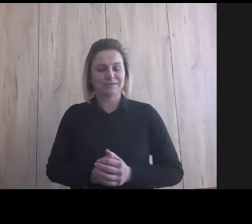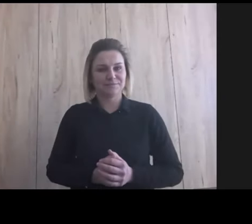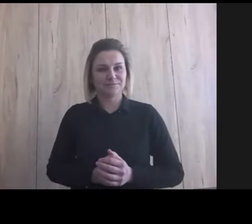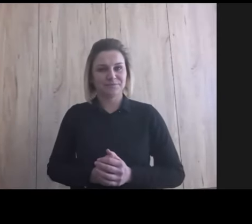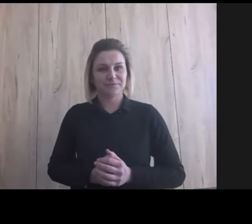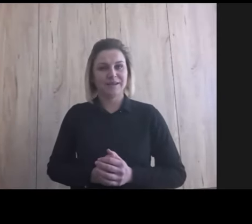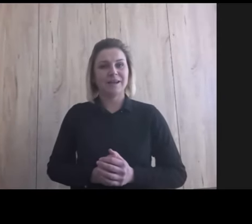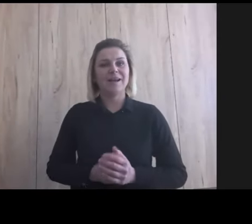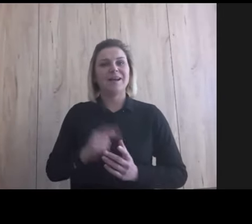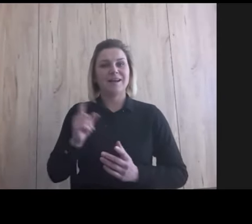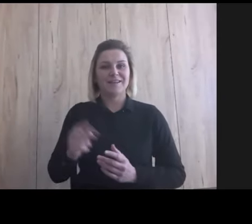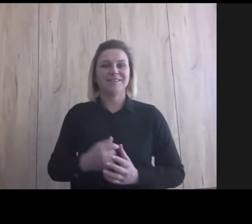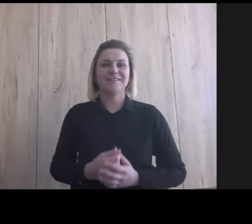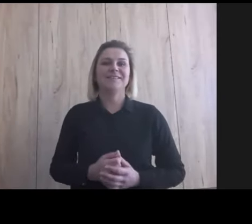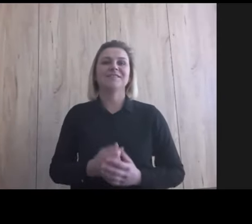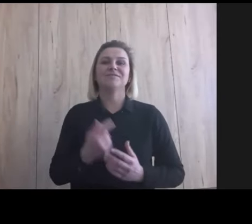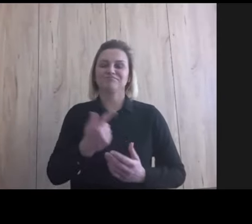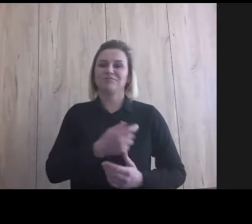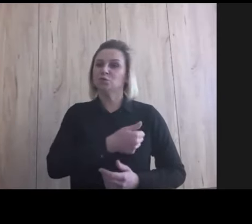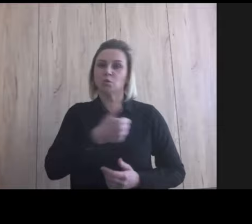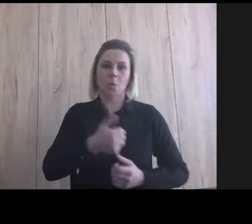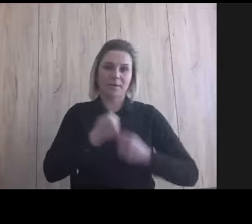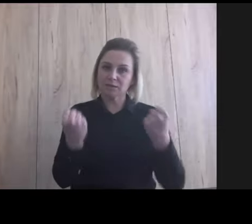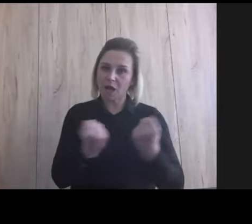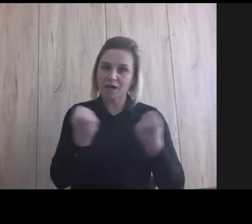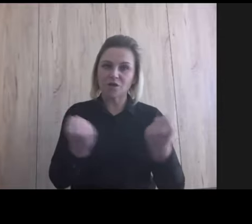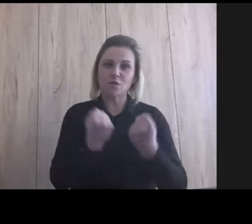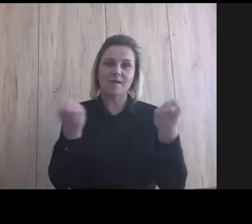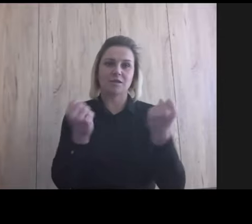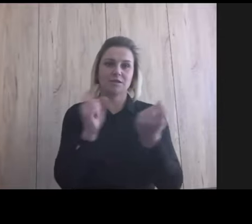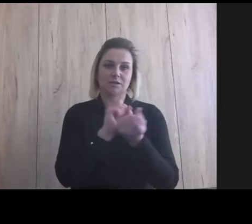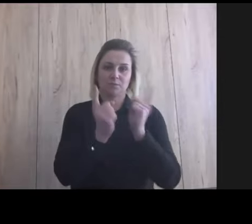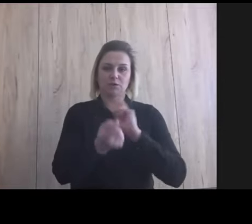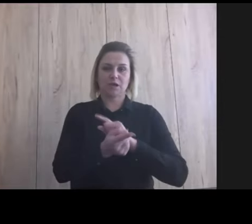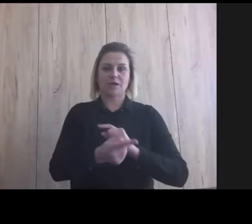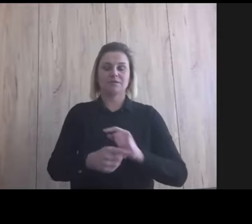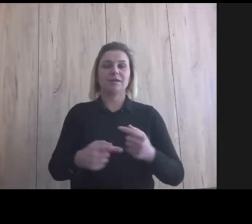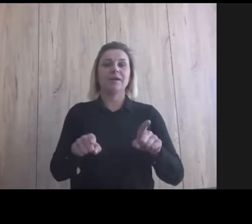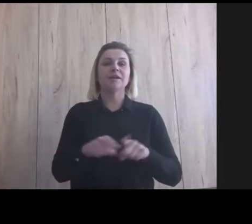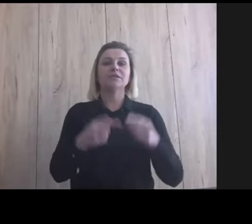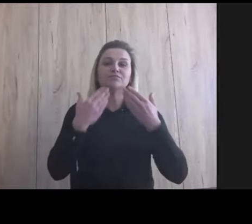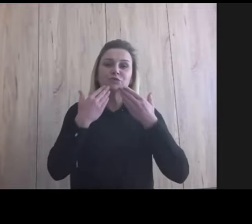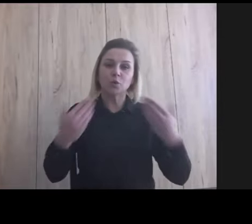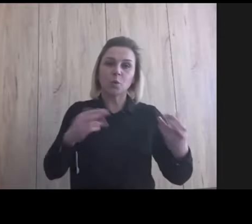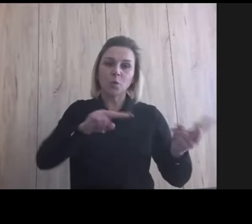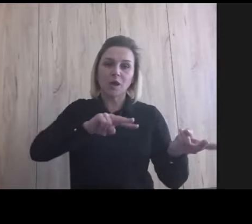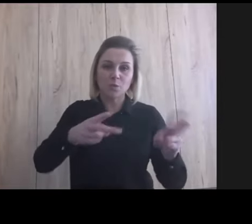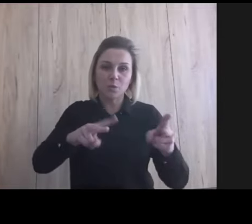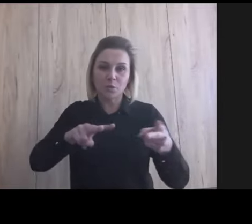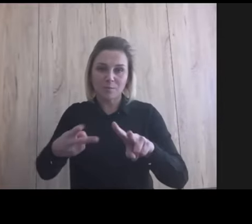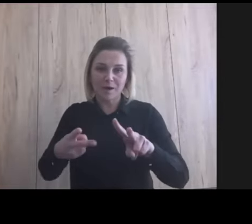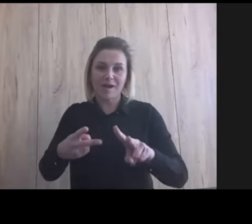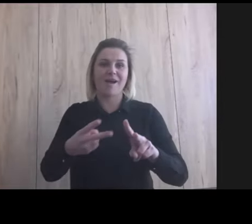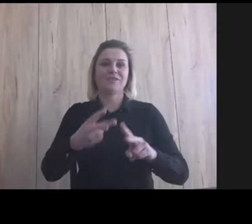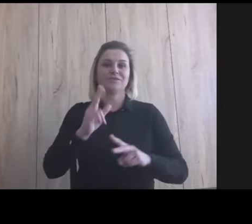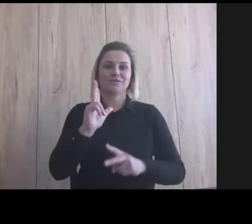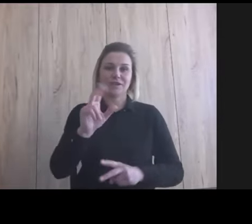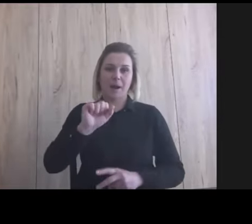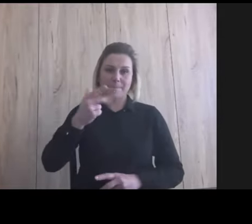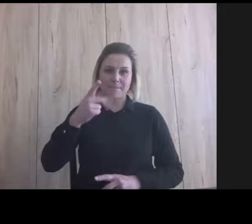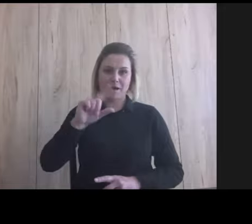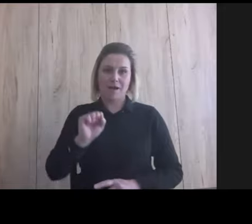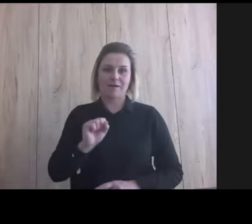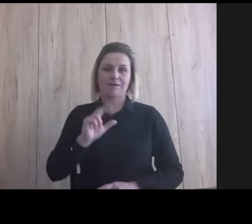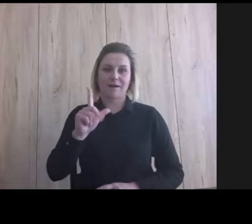Także dzięki za świetne zaangażowanie w to spotkanie. Dziękuję naszym świetnym tłumaczkom Karinie i Kamili, które tutaj